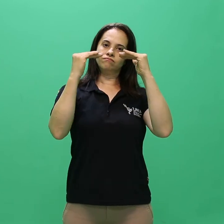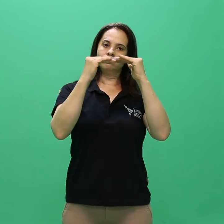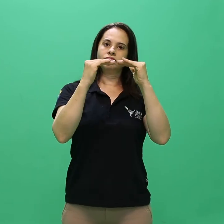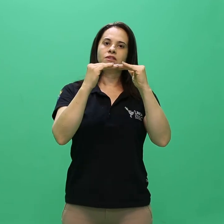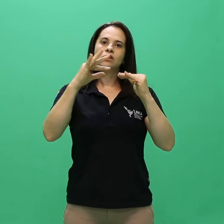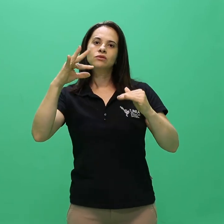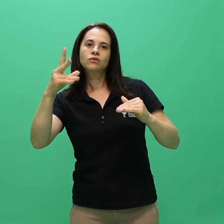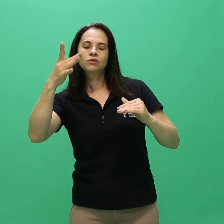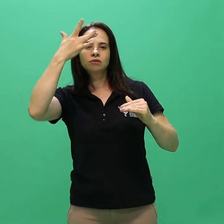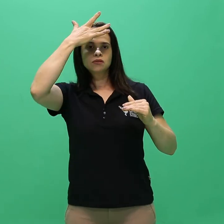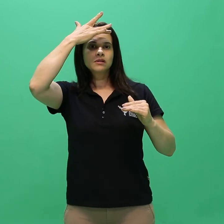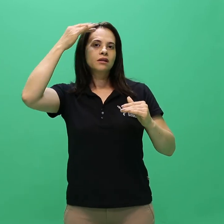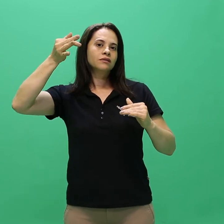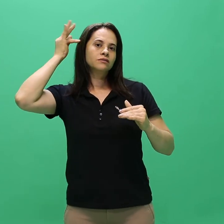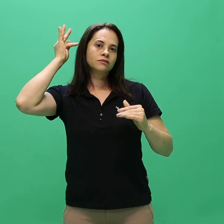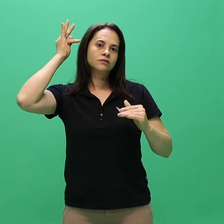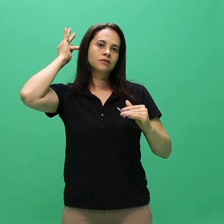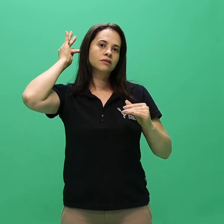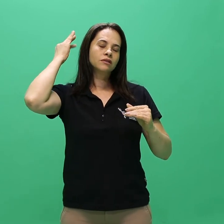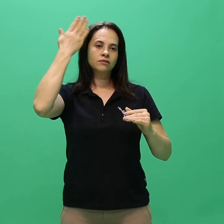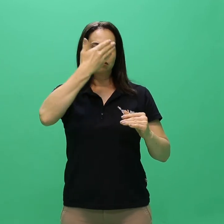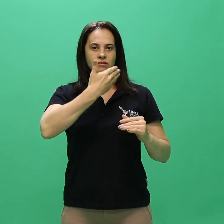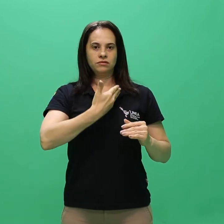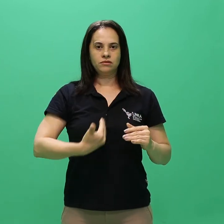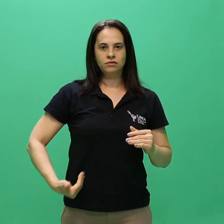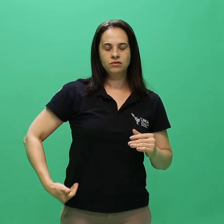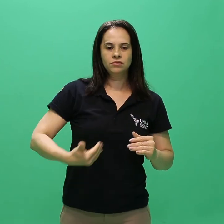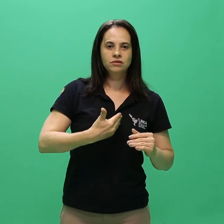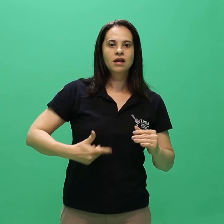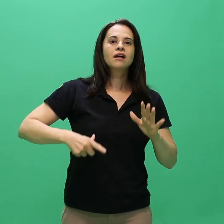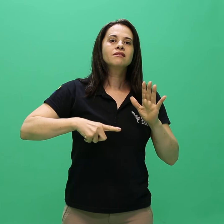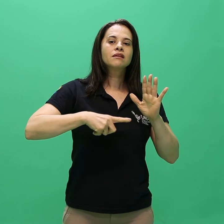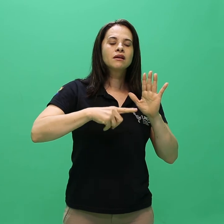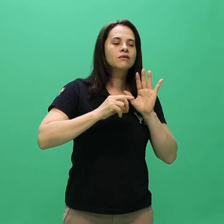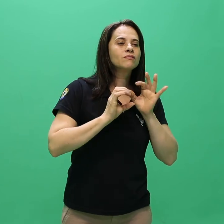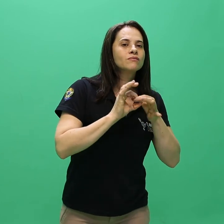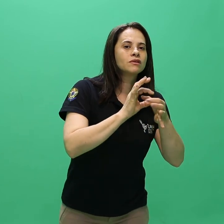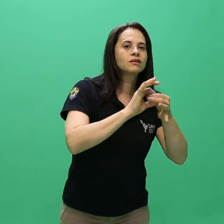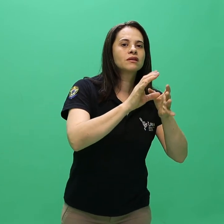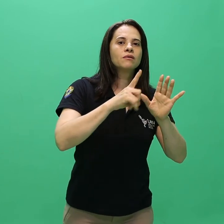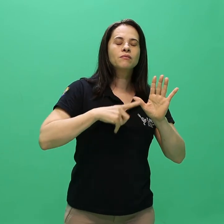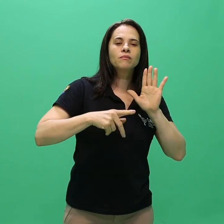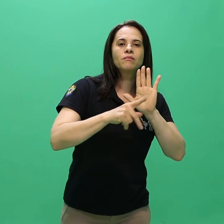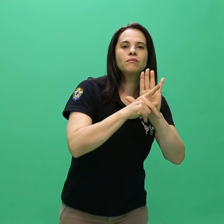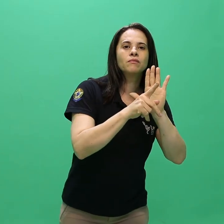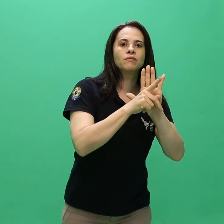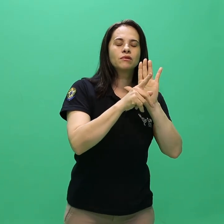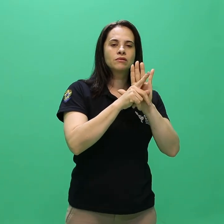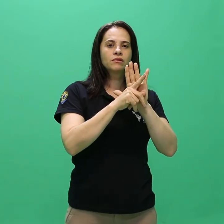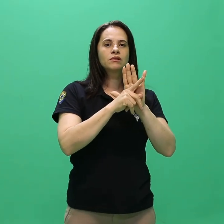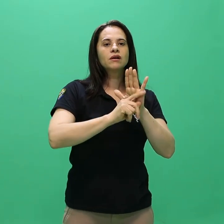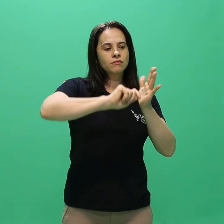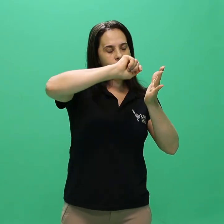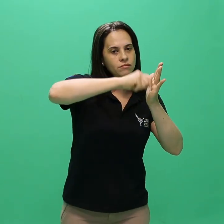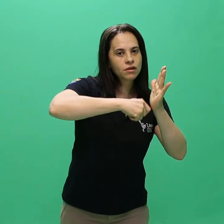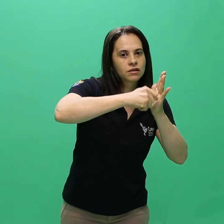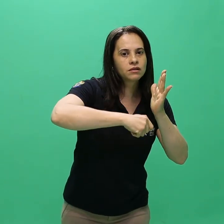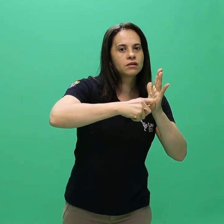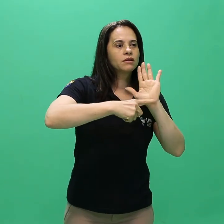darão prioridade de matrícula ao candidato que comprove ter renda familiar inferior a 10 salários